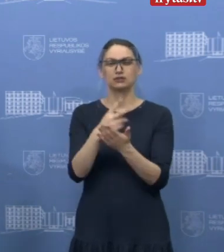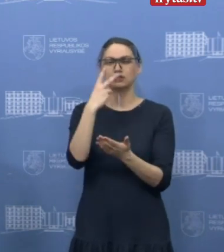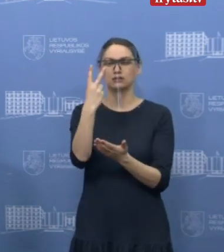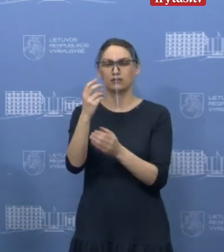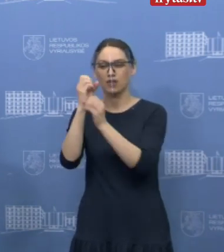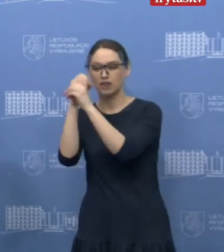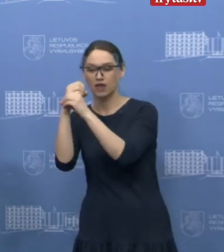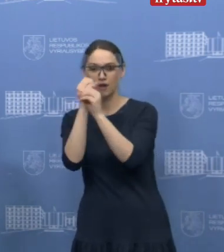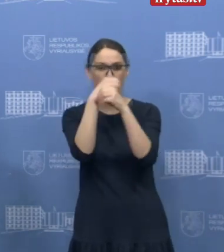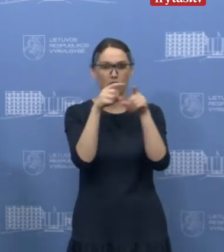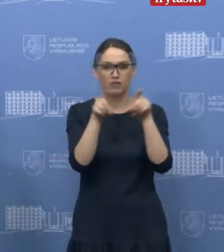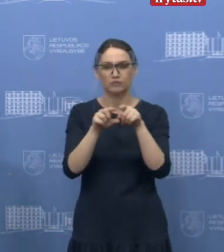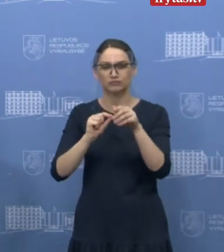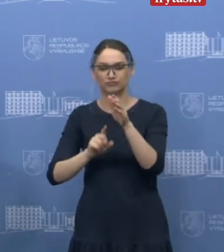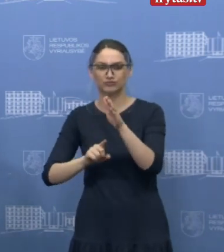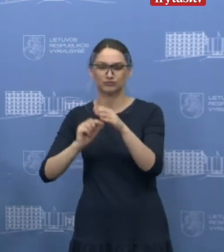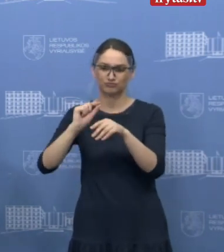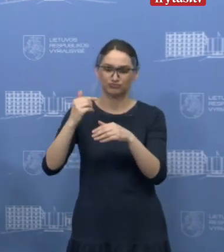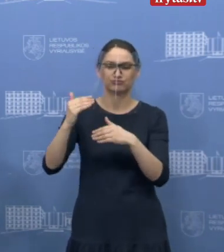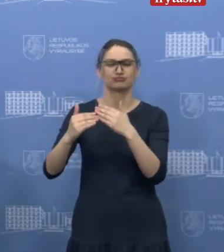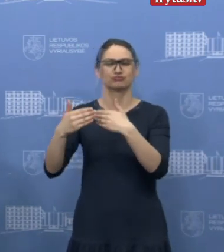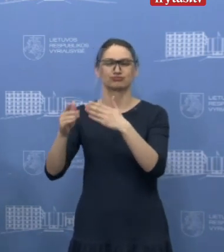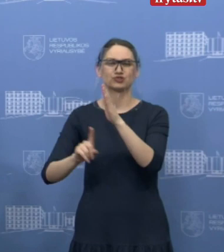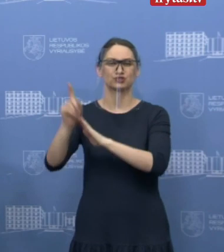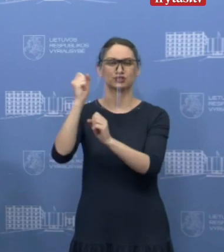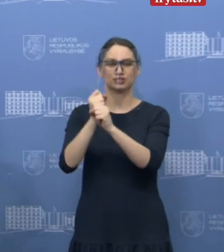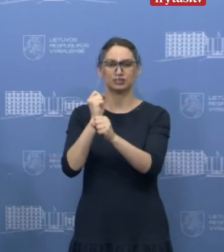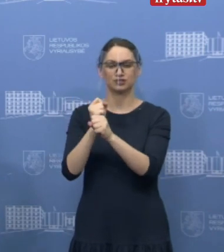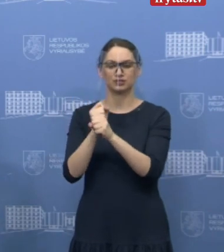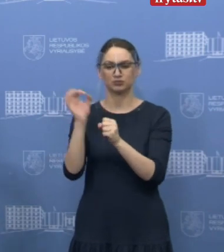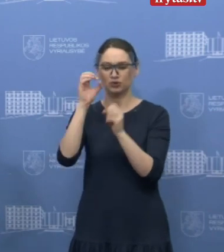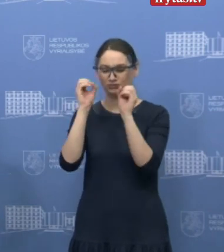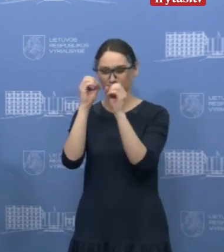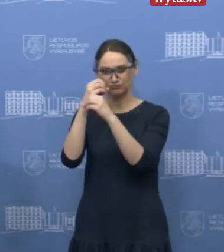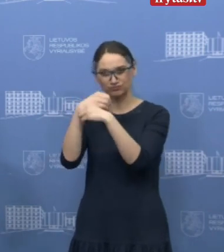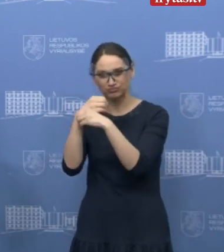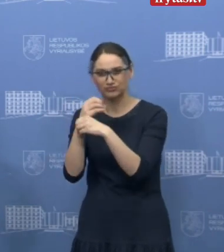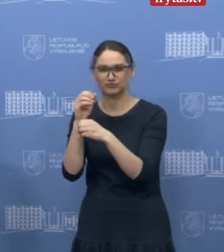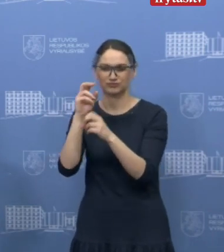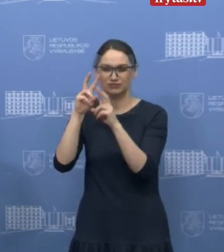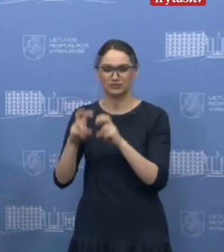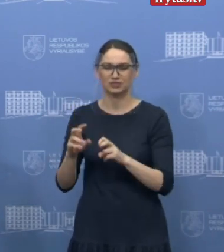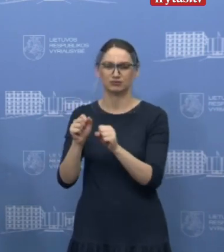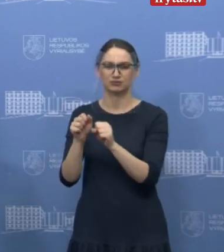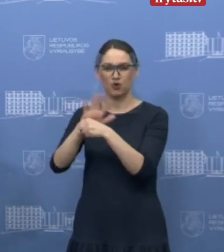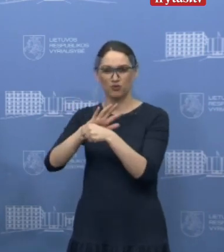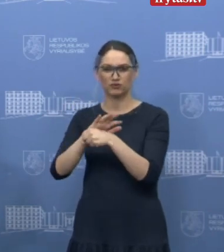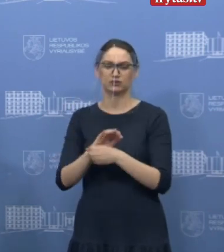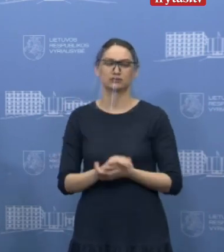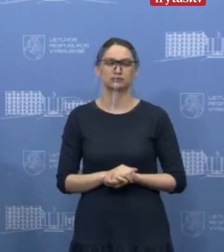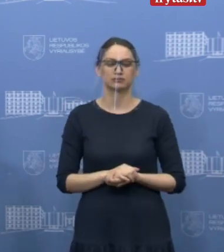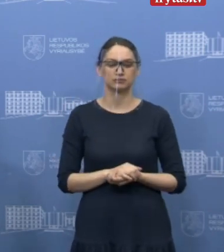yra pajungiamos į bendrą laboratorijų tinklą, kurios tirps tirs koronaviruso atvejus arba mėginėlius.